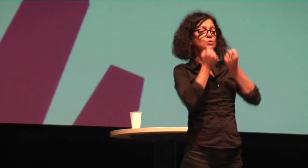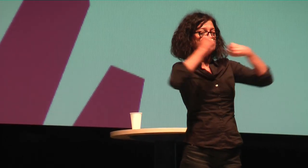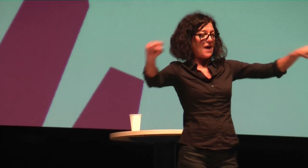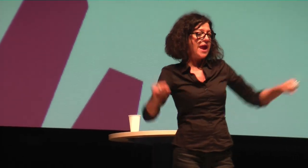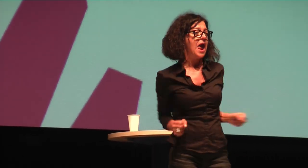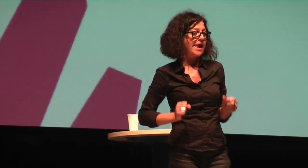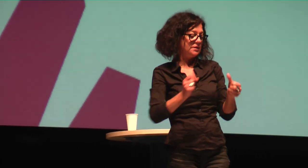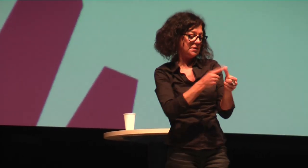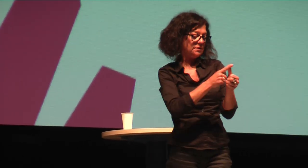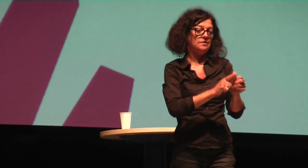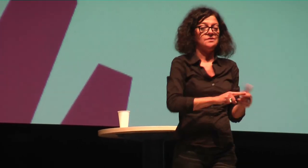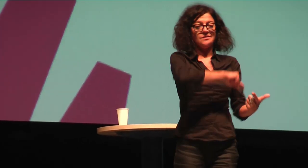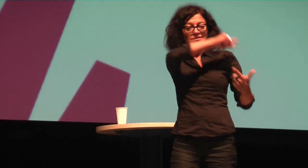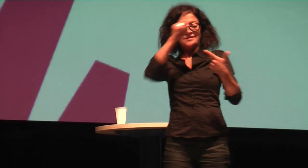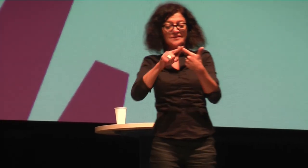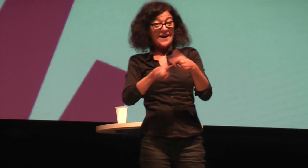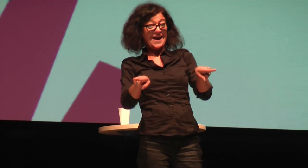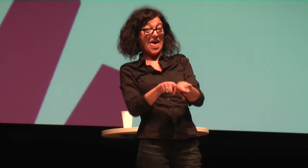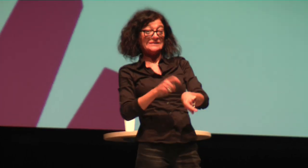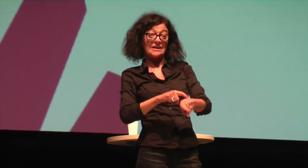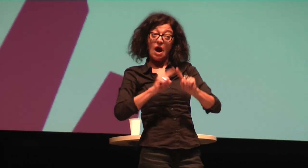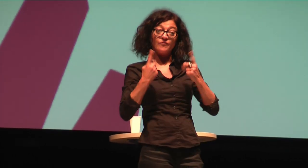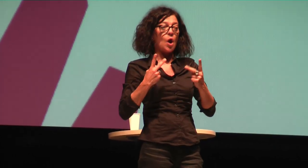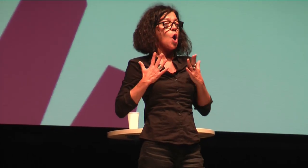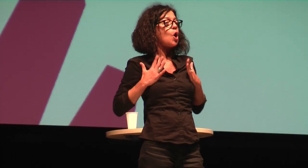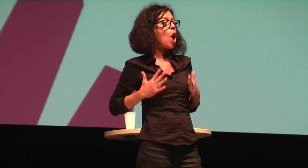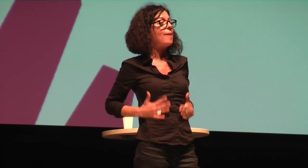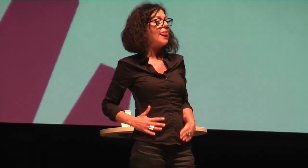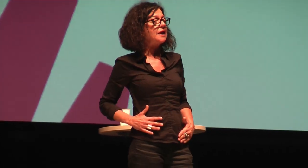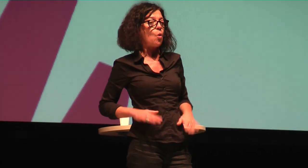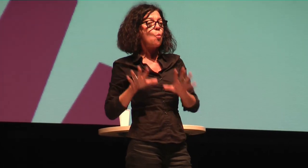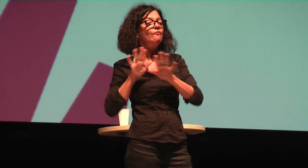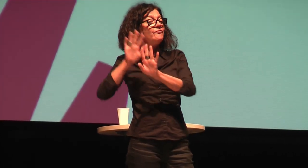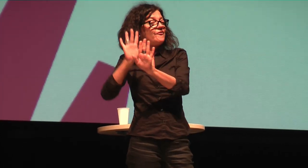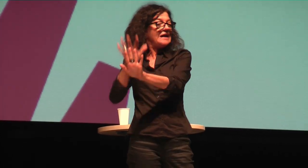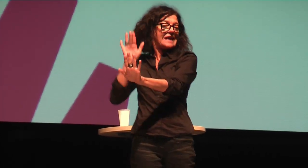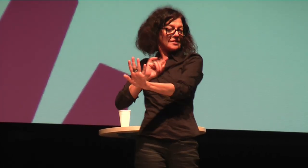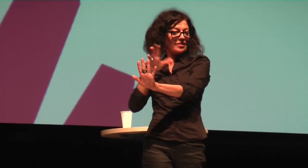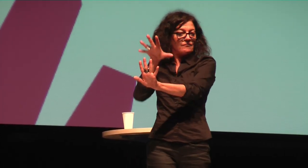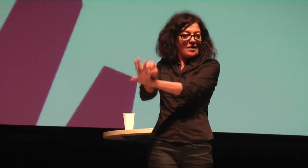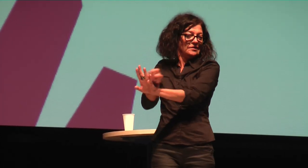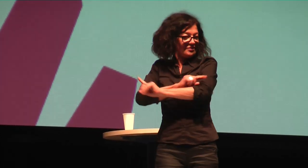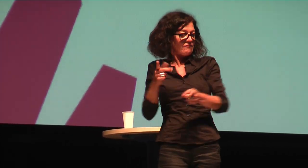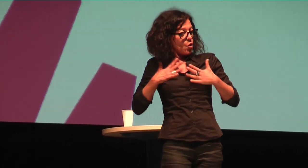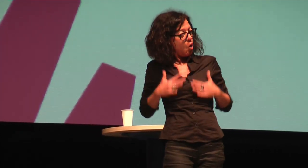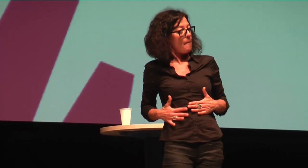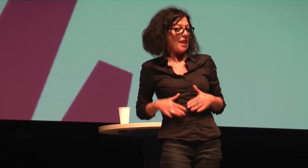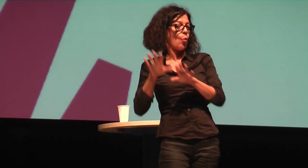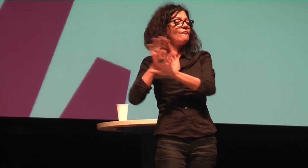jüdischem Glauben und auch mit türkischem Glauben. Wir haben Religionsfreiheit, aber gleichzeitig haben wir auch noch das Recht